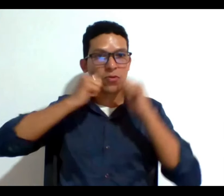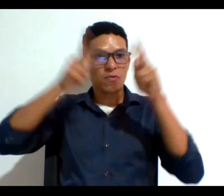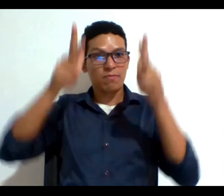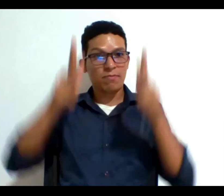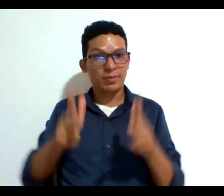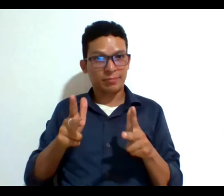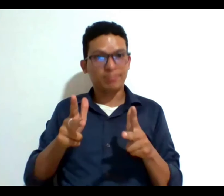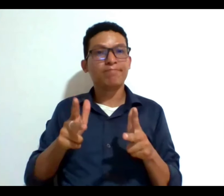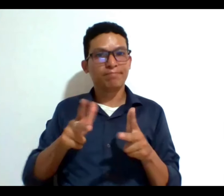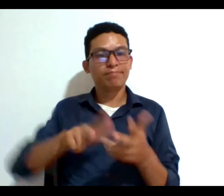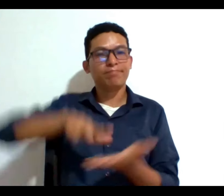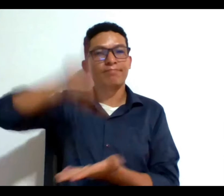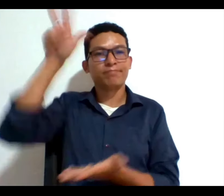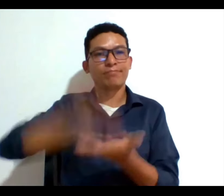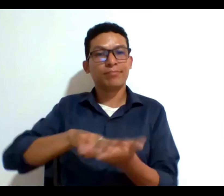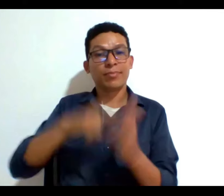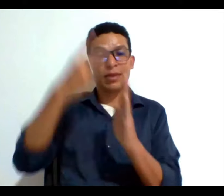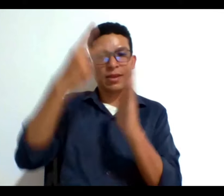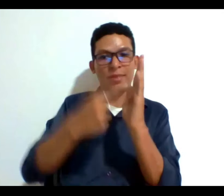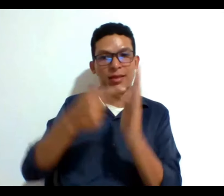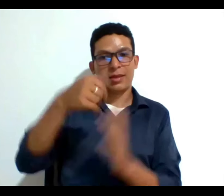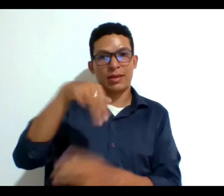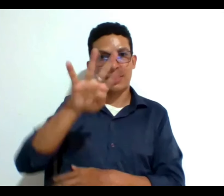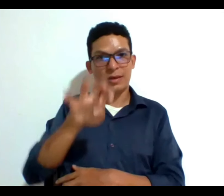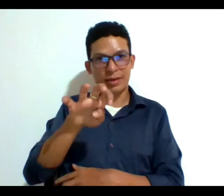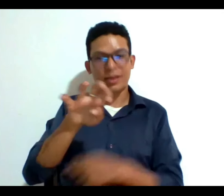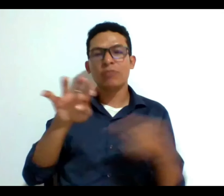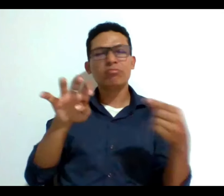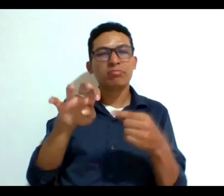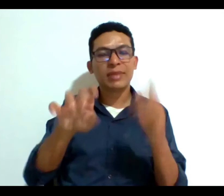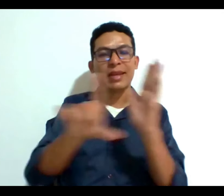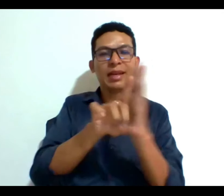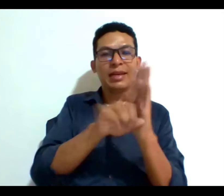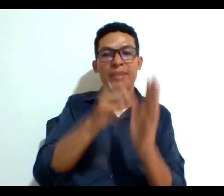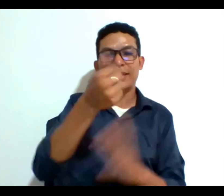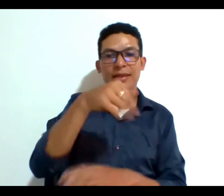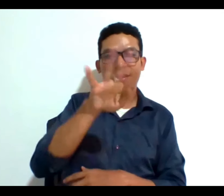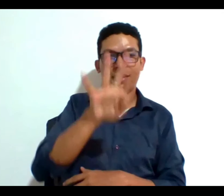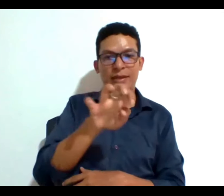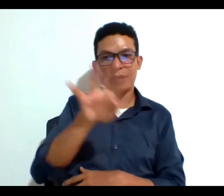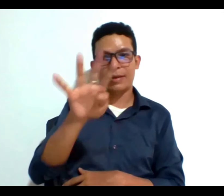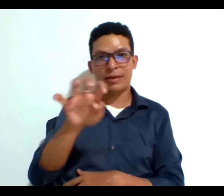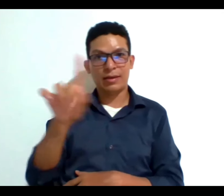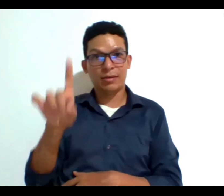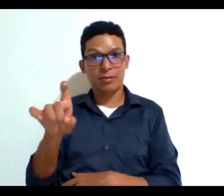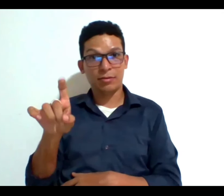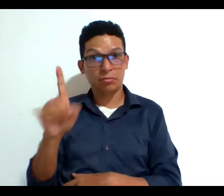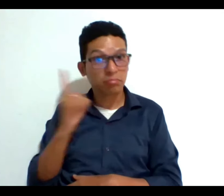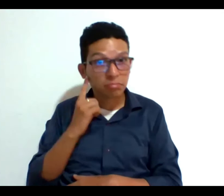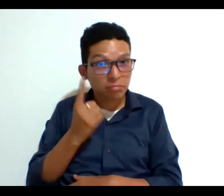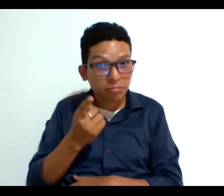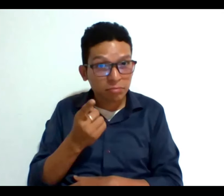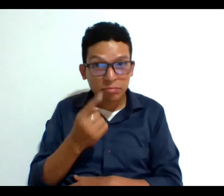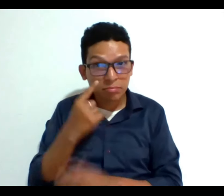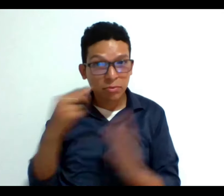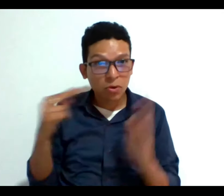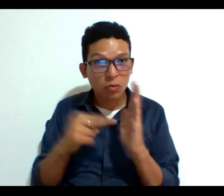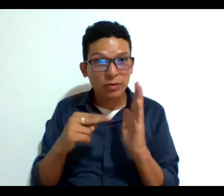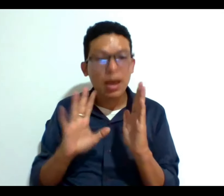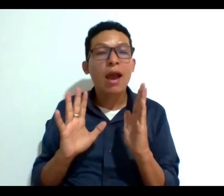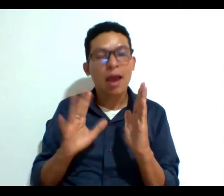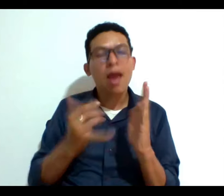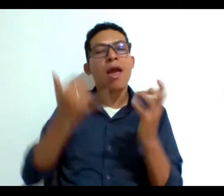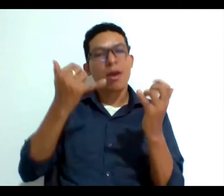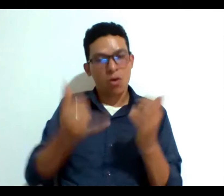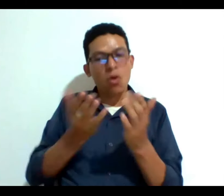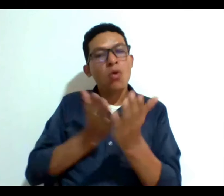aprueba en el 2019 esta ley 1996 que es una ley que si no la han escuchado les invito a que la revisen es la que hoy está